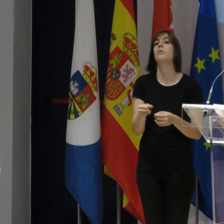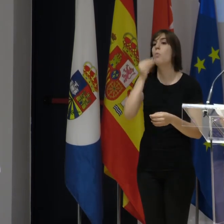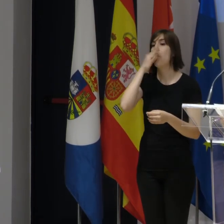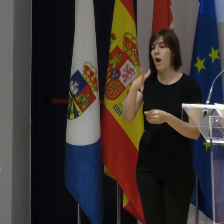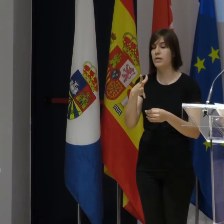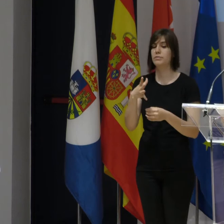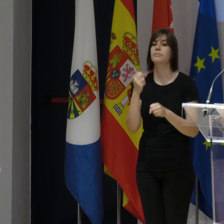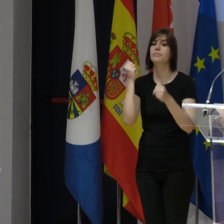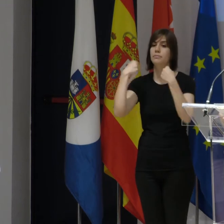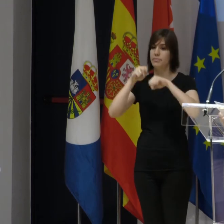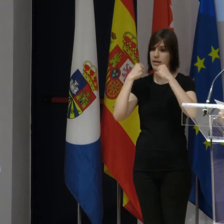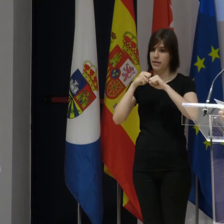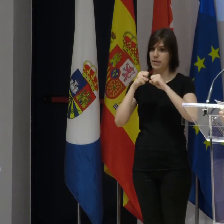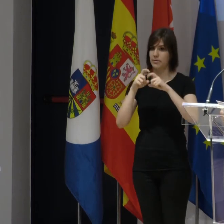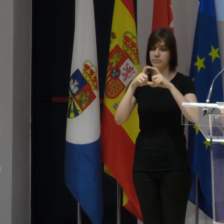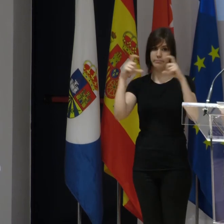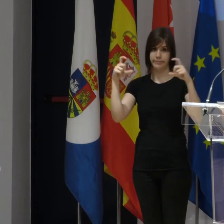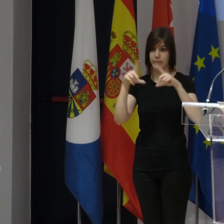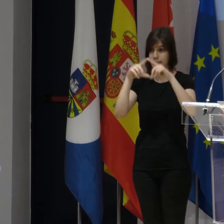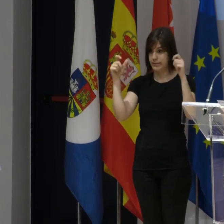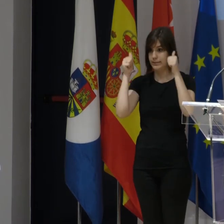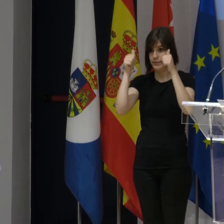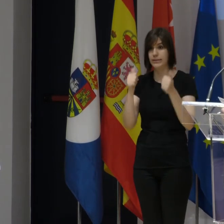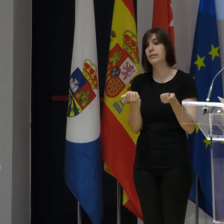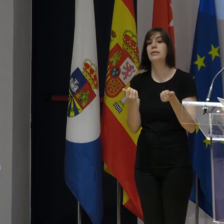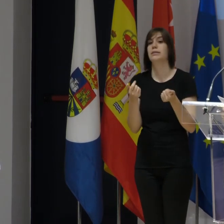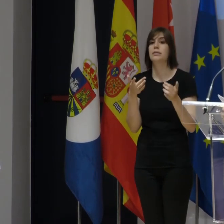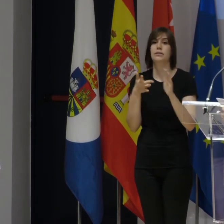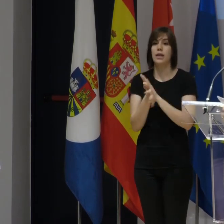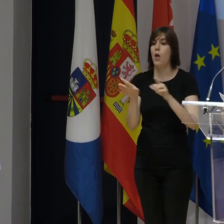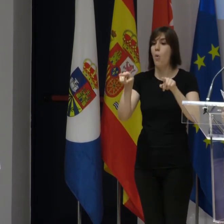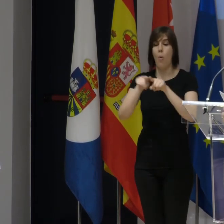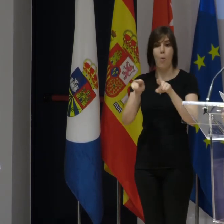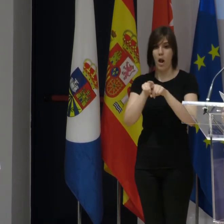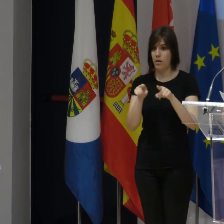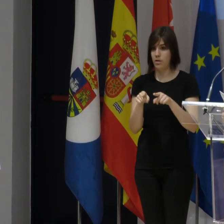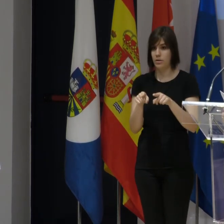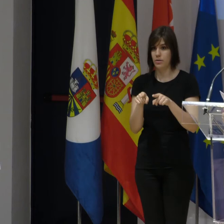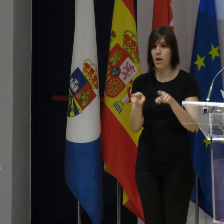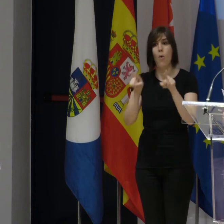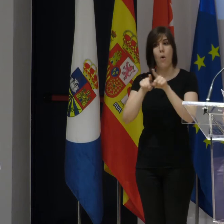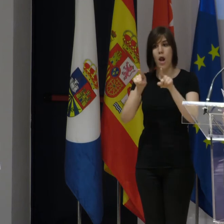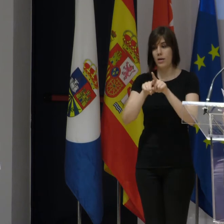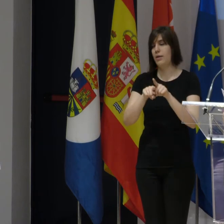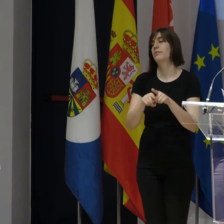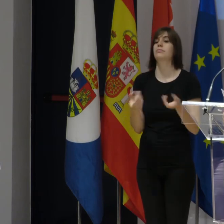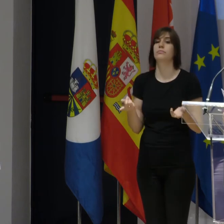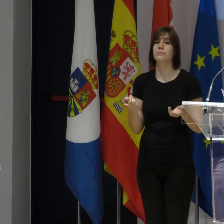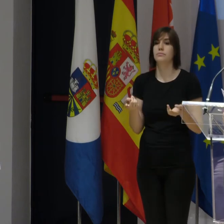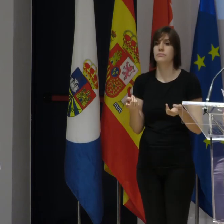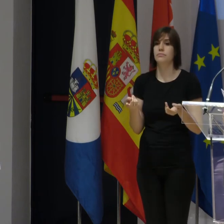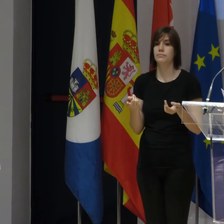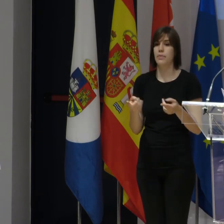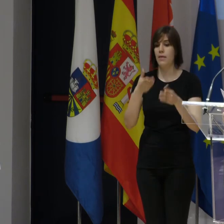prácticas. Este reconocimiento a las buenas prácticas van a ser en igualdad y conciliación, van a ser también